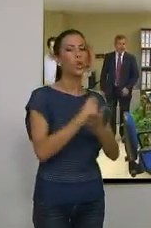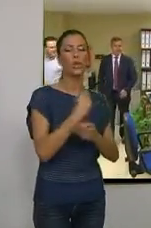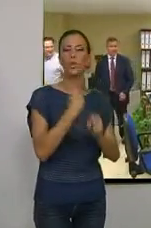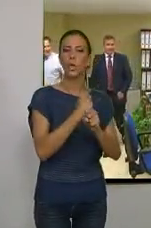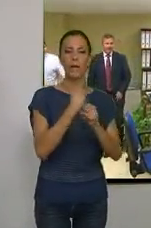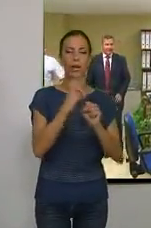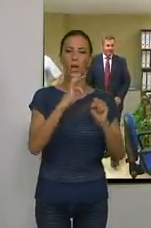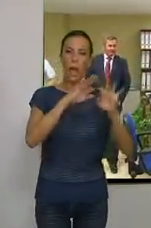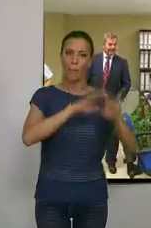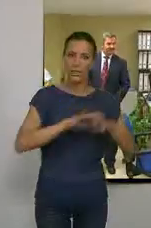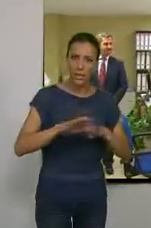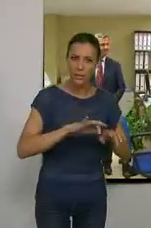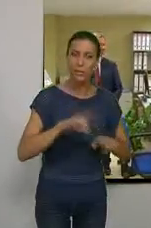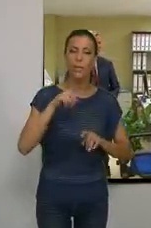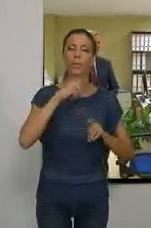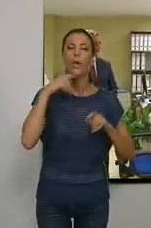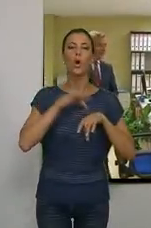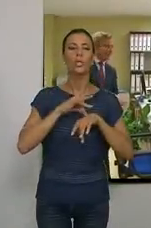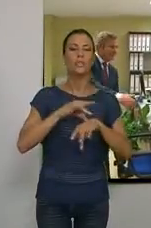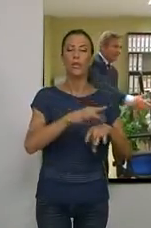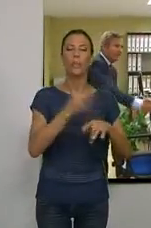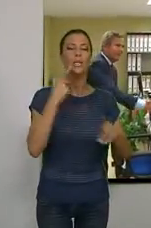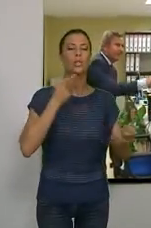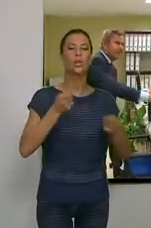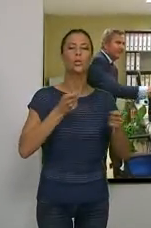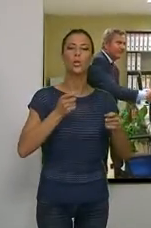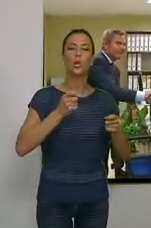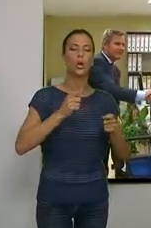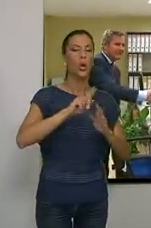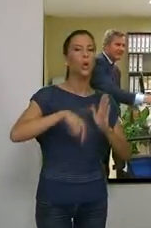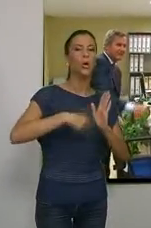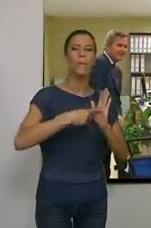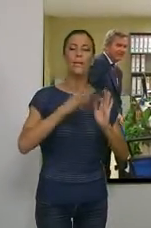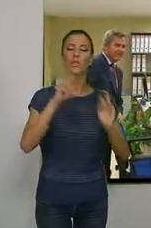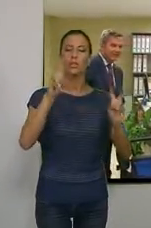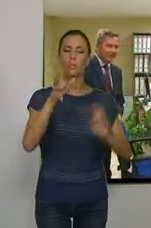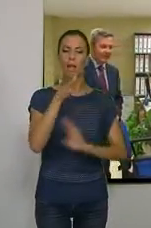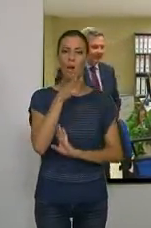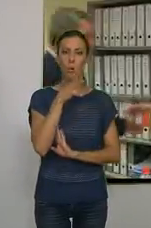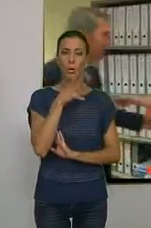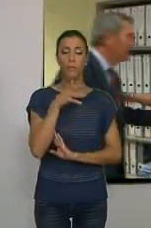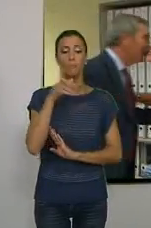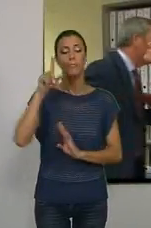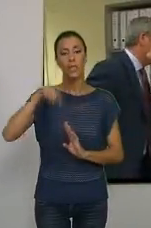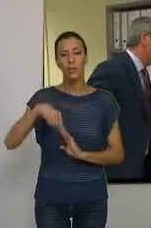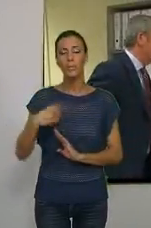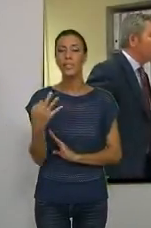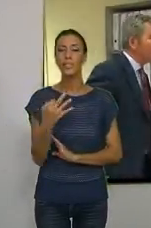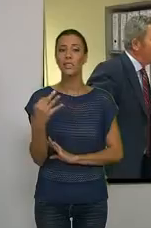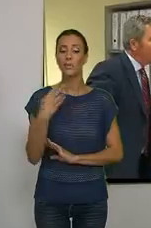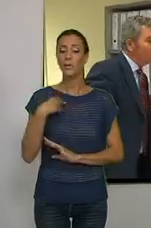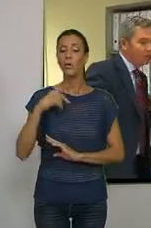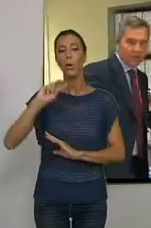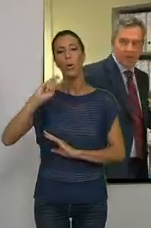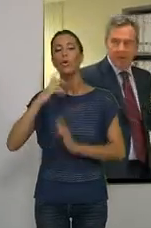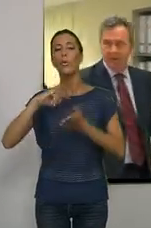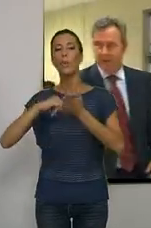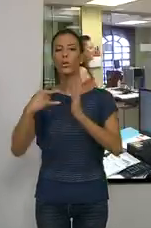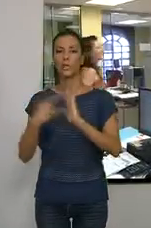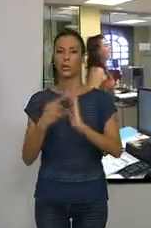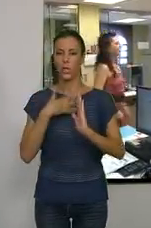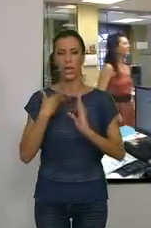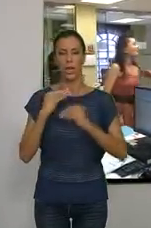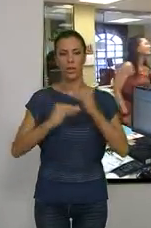todo el trabajo administrativo de orientación y control del ciclo integral del agua. Por otra parte, uno de los proyectos